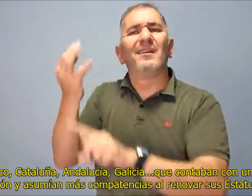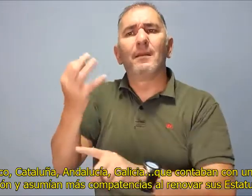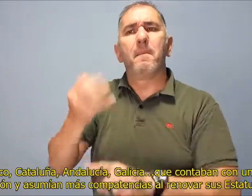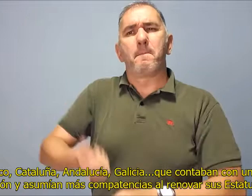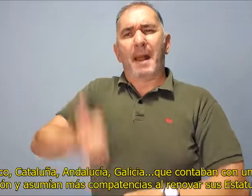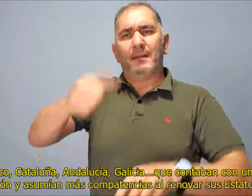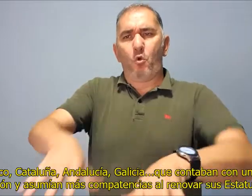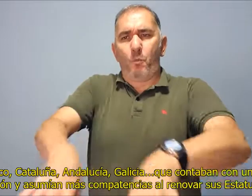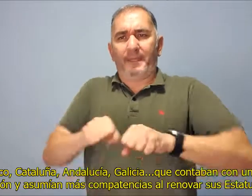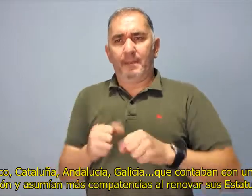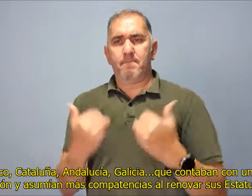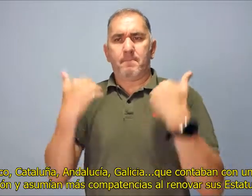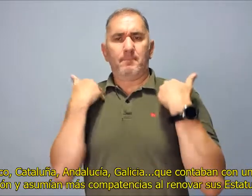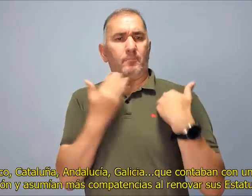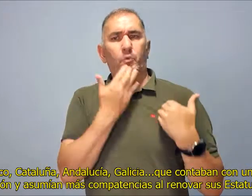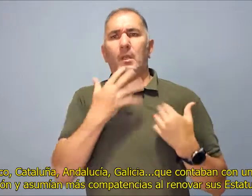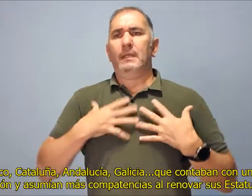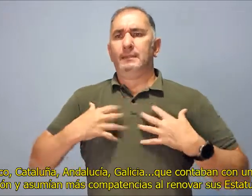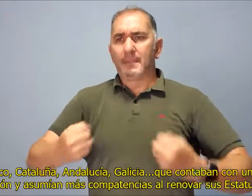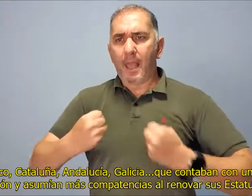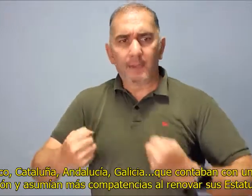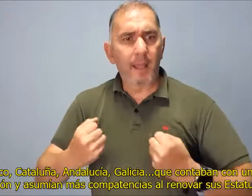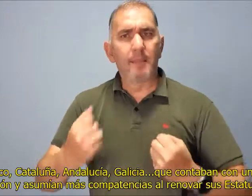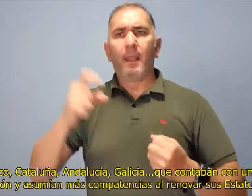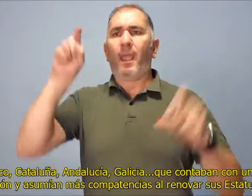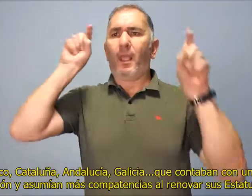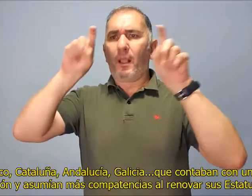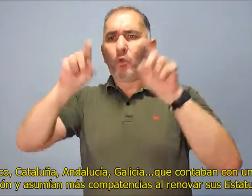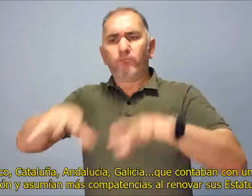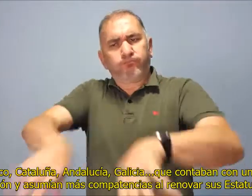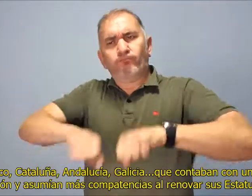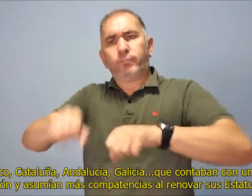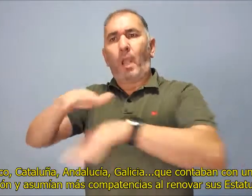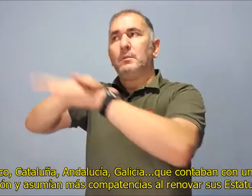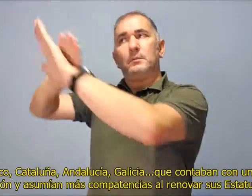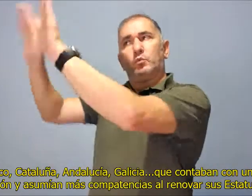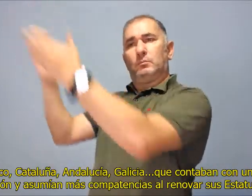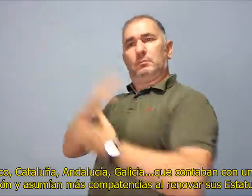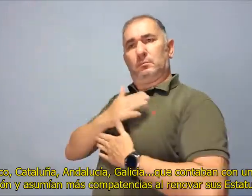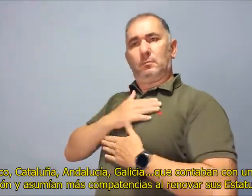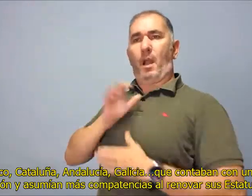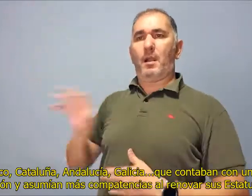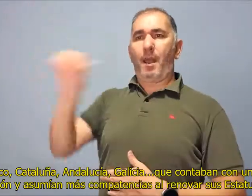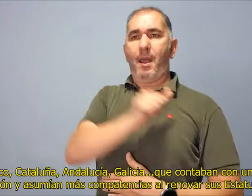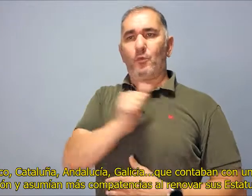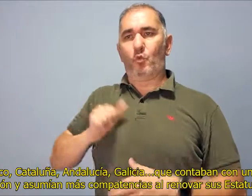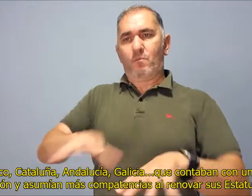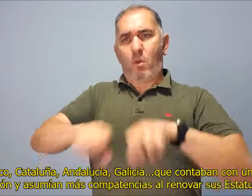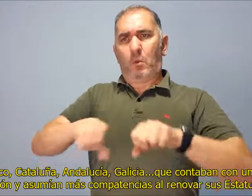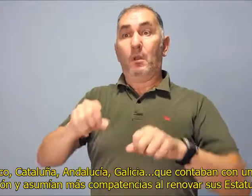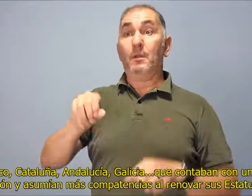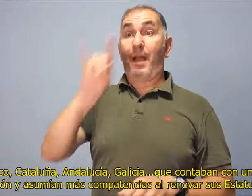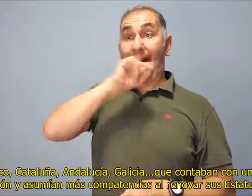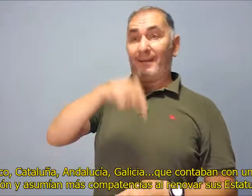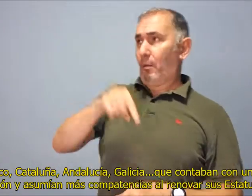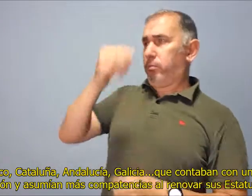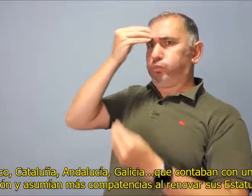Andalucía, Galicia, que contaban con una mejor gestión y asumían más competencias al renovar sus estatutos.